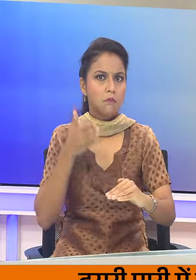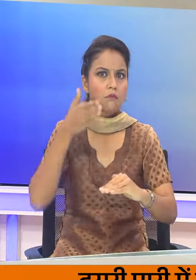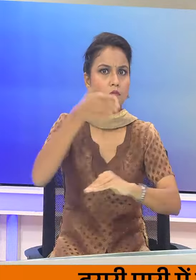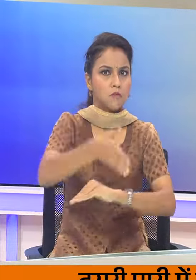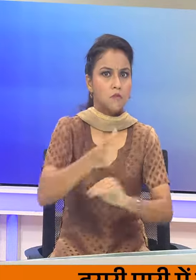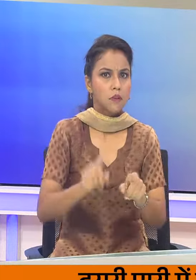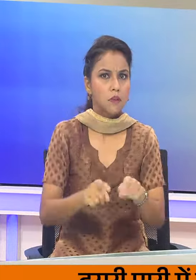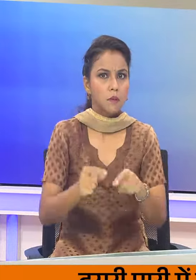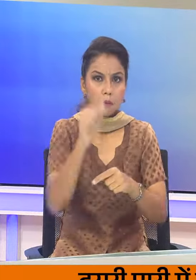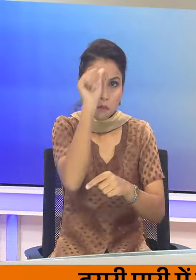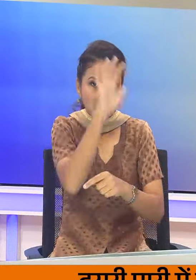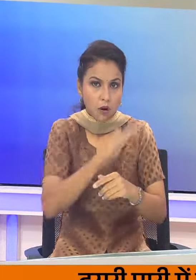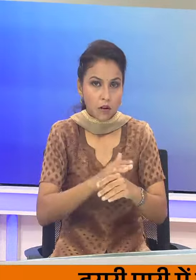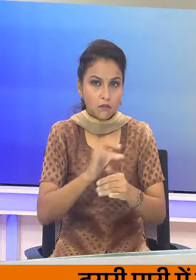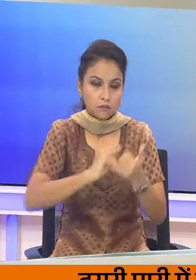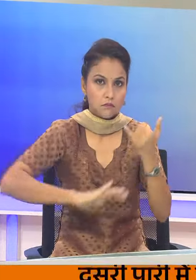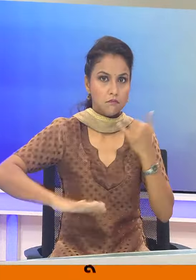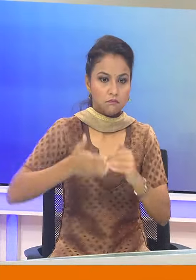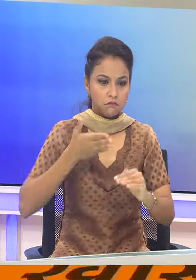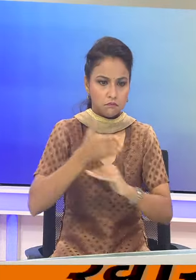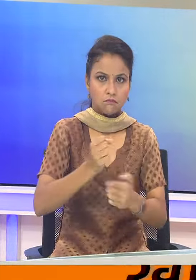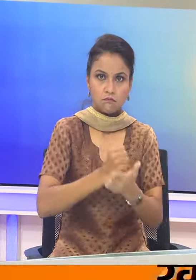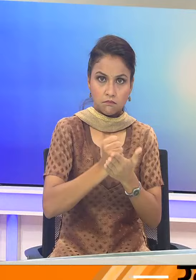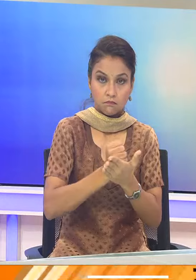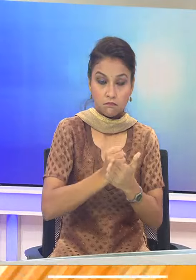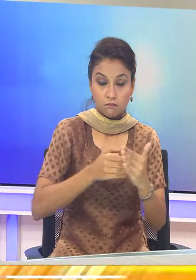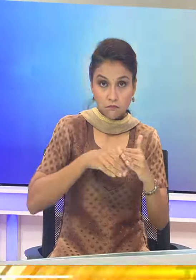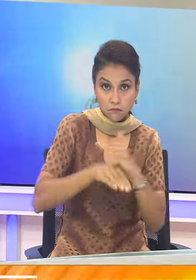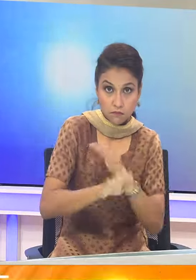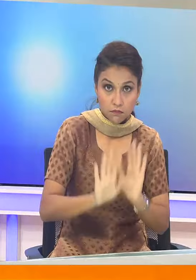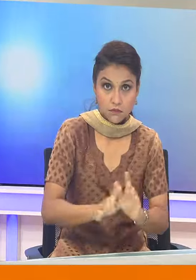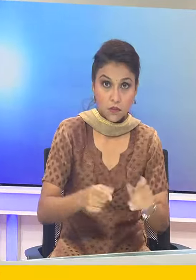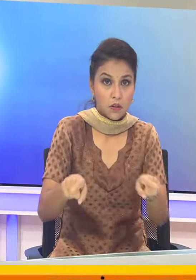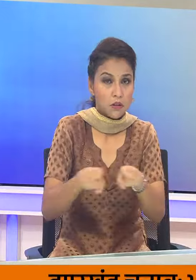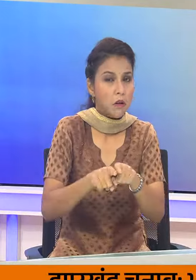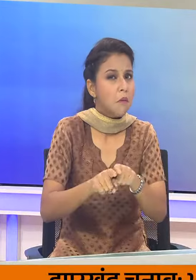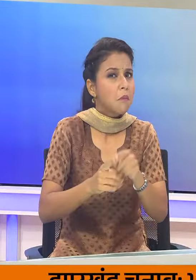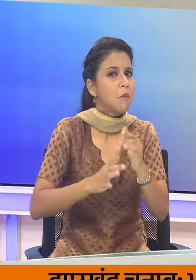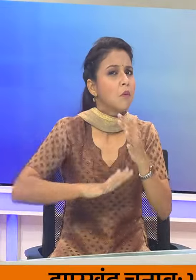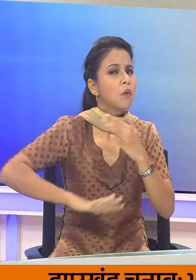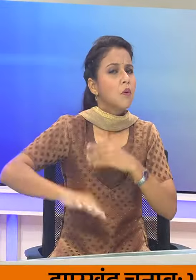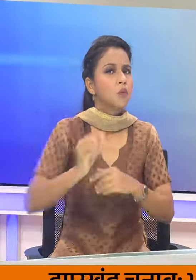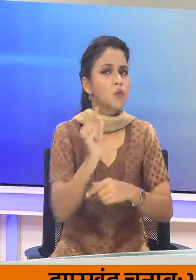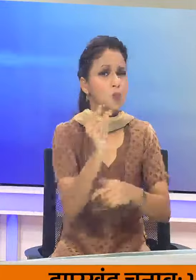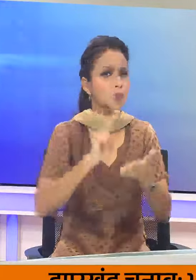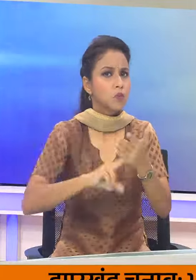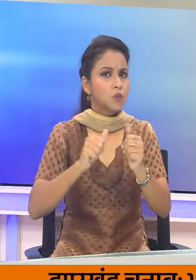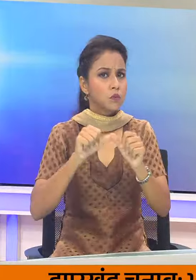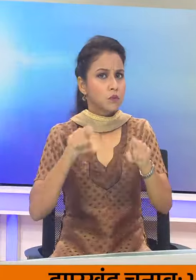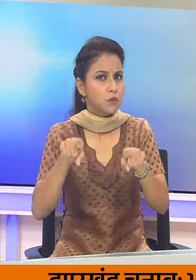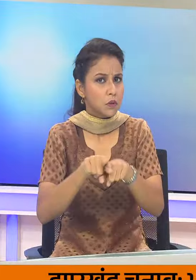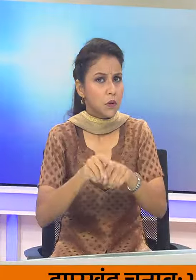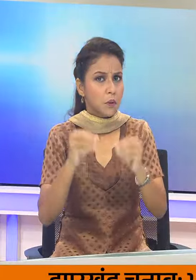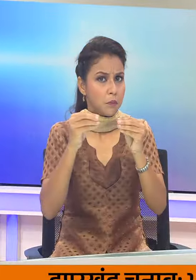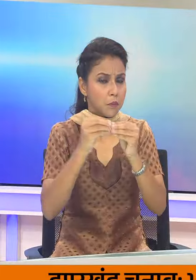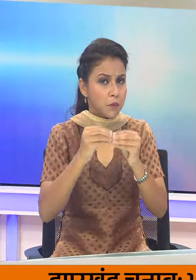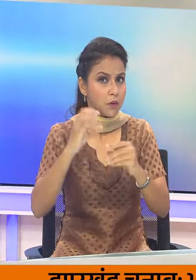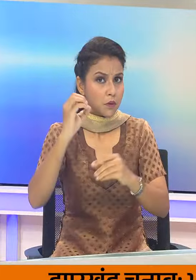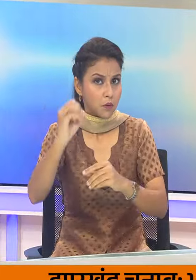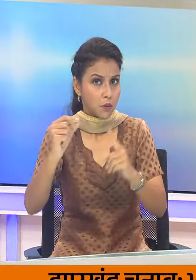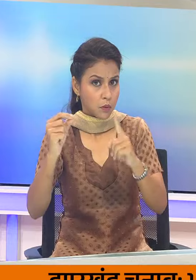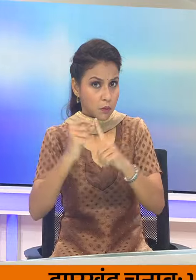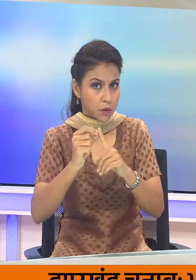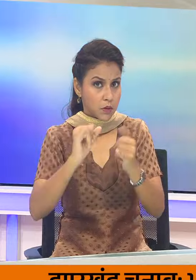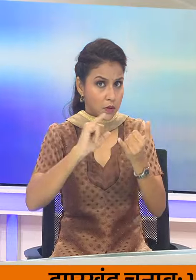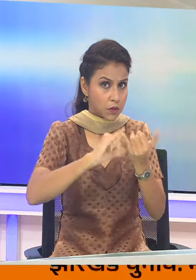कर भारतिक श्वेतर में घुसनी की कोशिश कर रहे थे एक अन्य अभ्यान में उनाकोटी जिले के अंतरकत B.O.P. समुर्ग